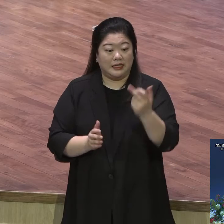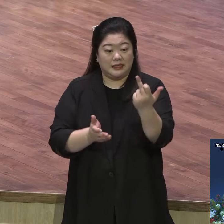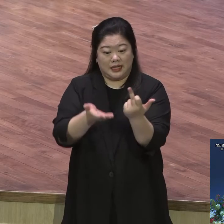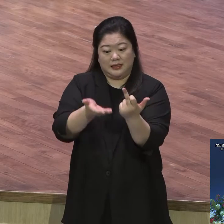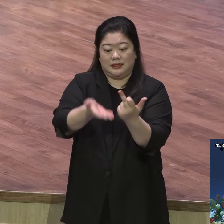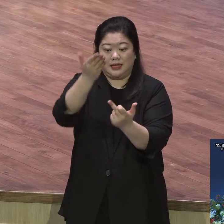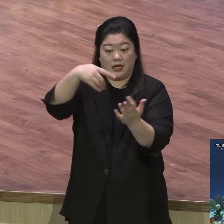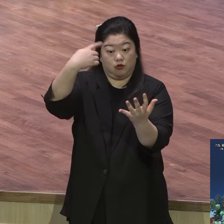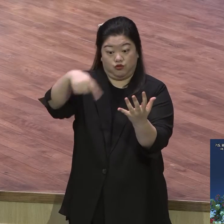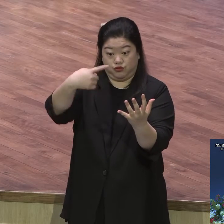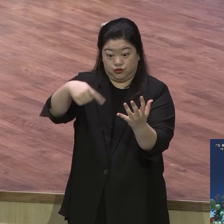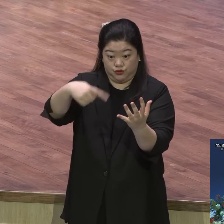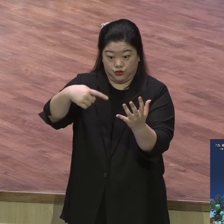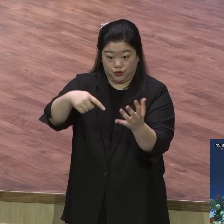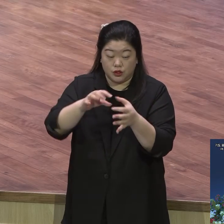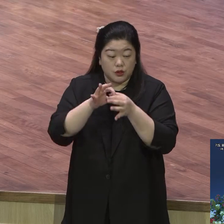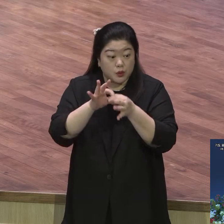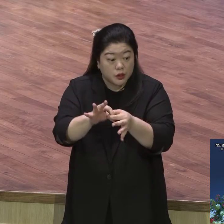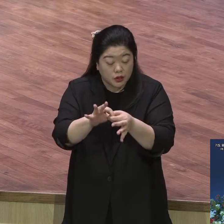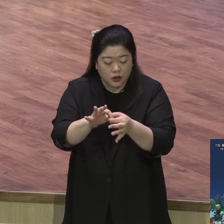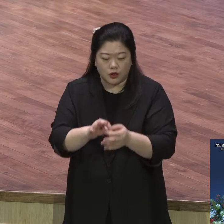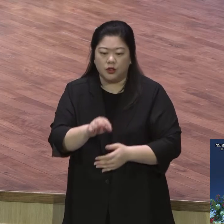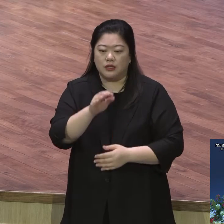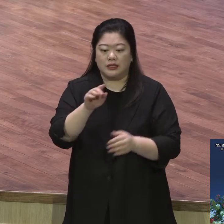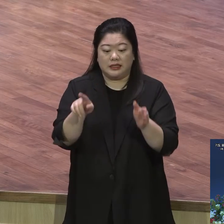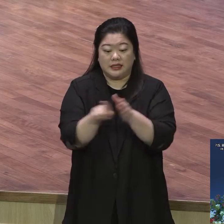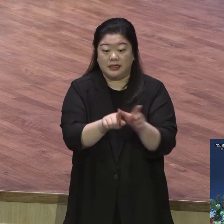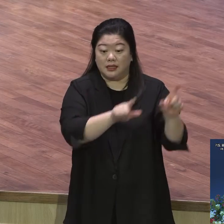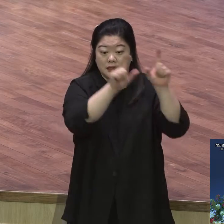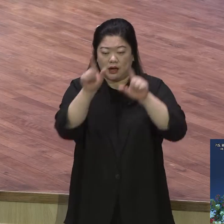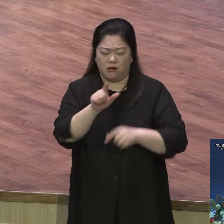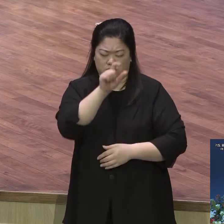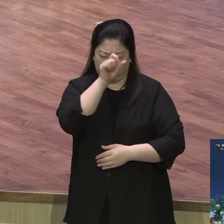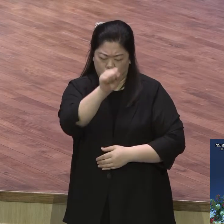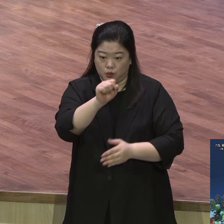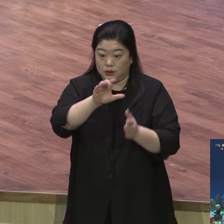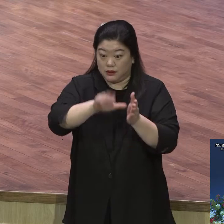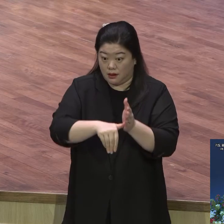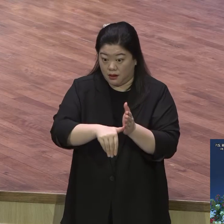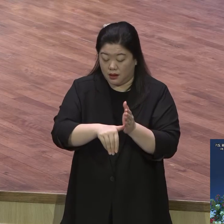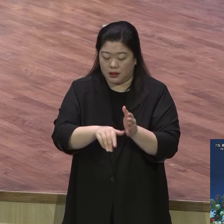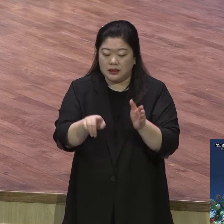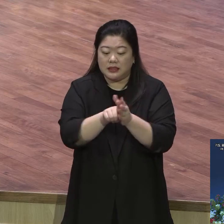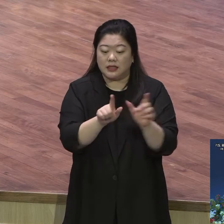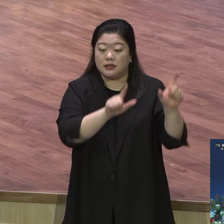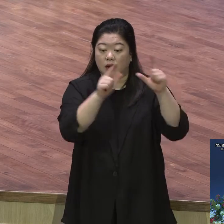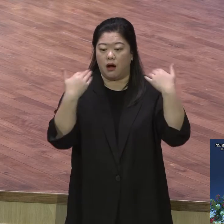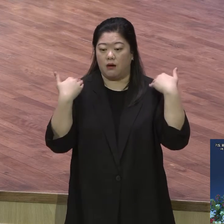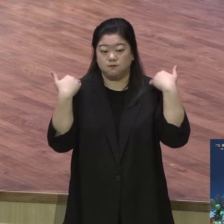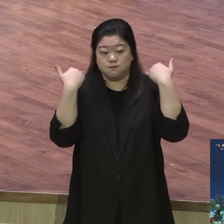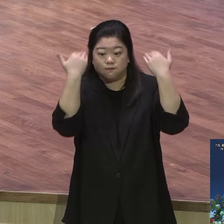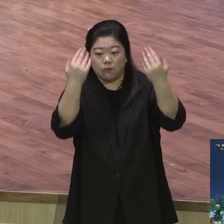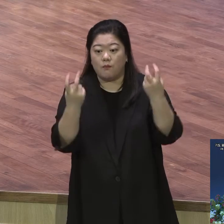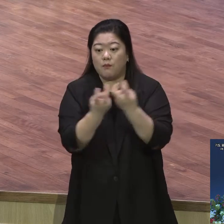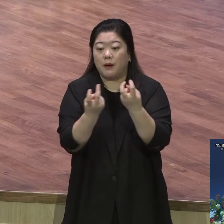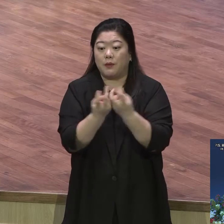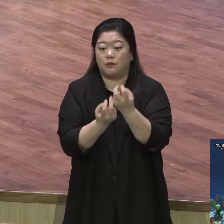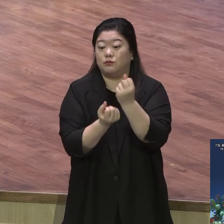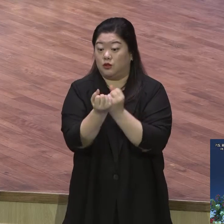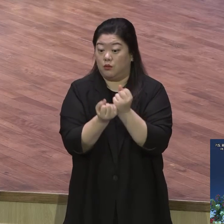영적으로 성숙한 신앙 생활하는데 가장 중요한 비결들을 말씀해 주시는데 독특한